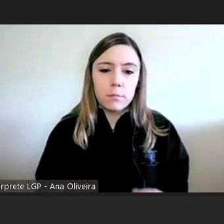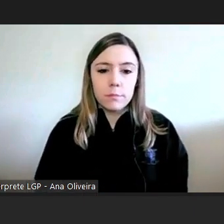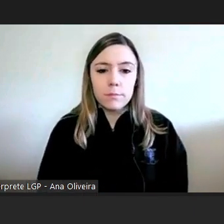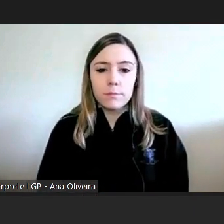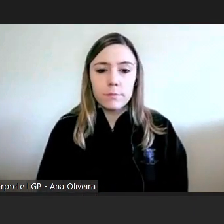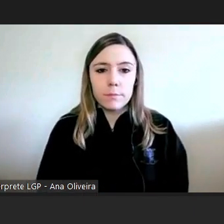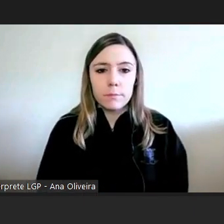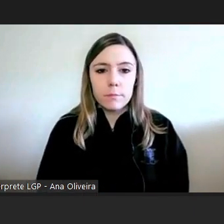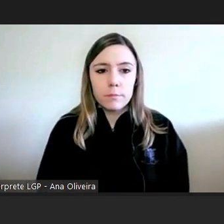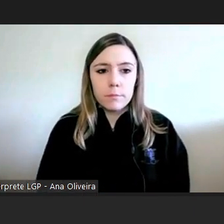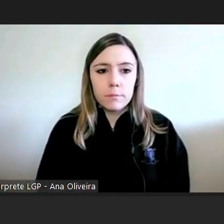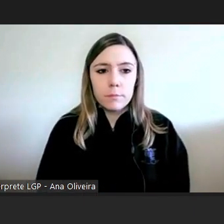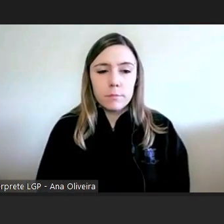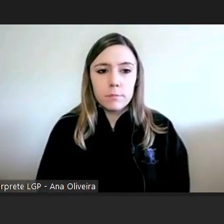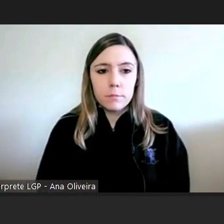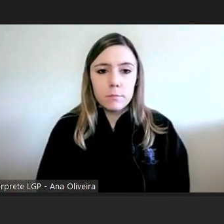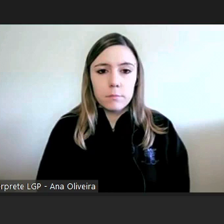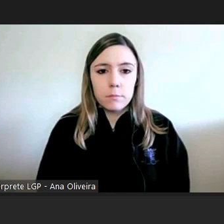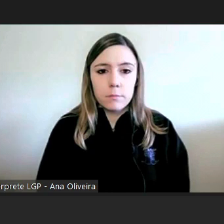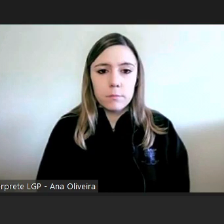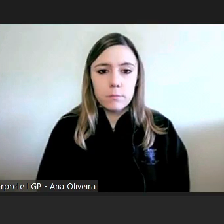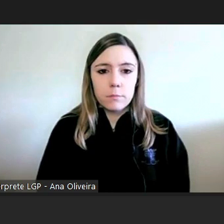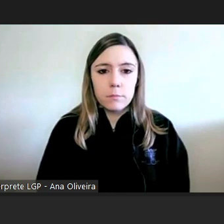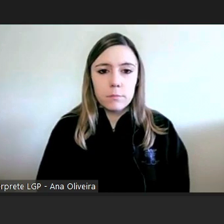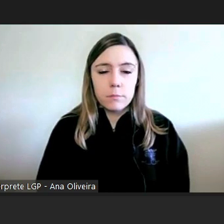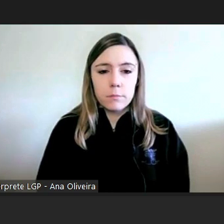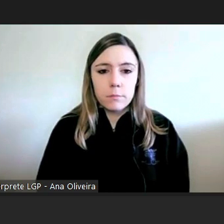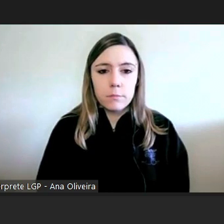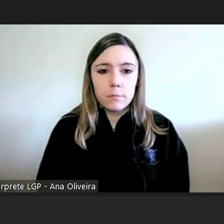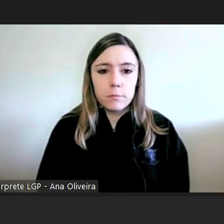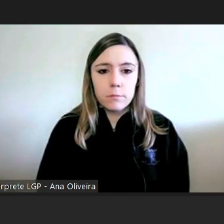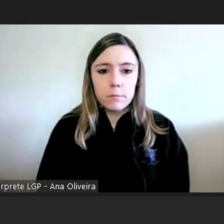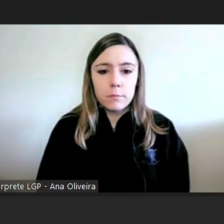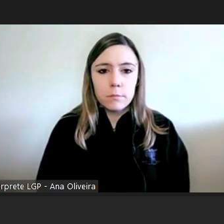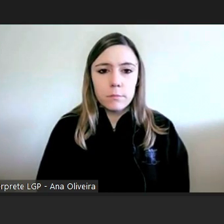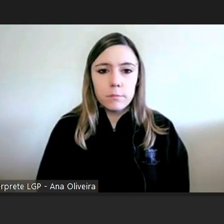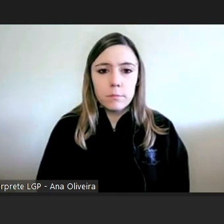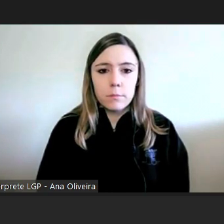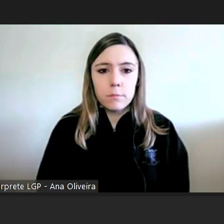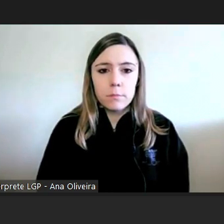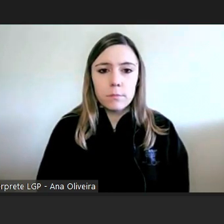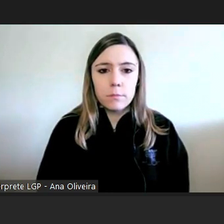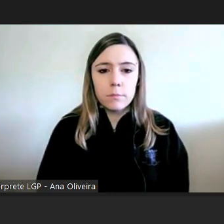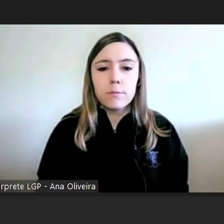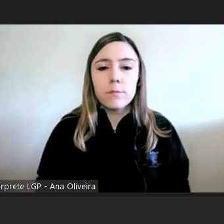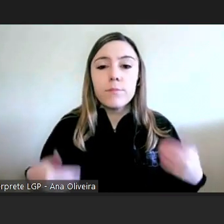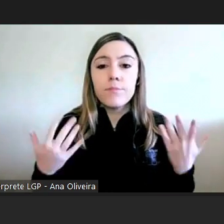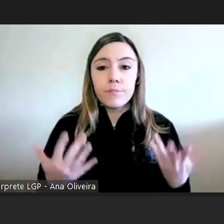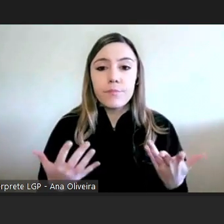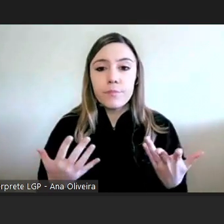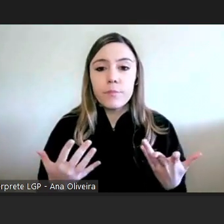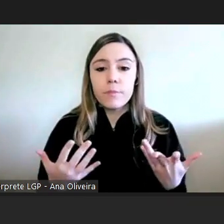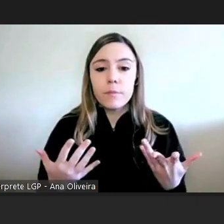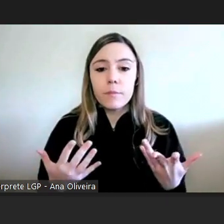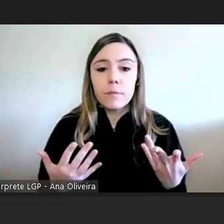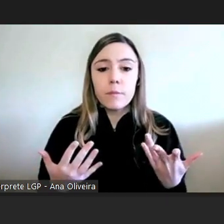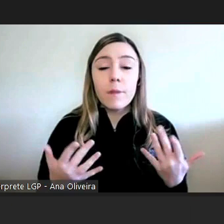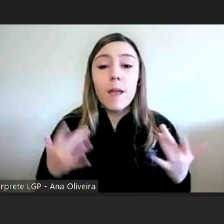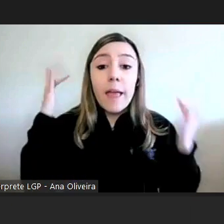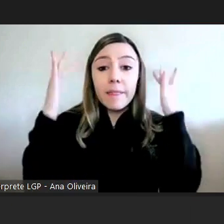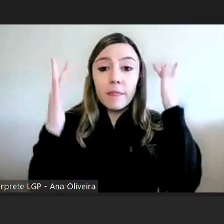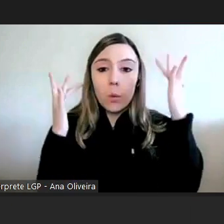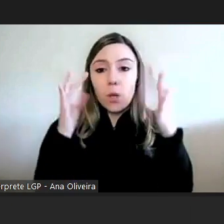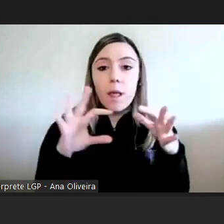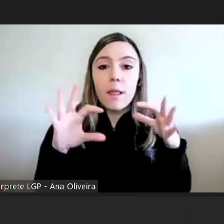deixa eu ver faça o volume ah a questão a questão é está partida ou seja qual o estado da arte de justiça da administração pública